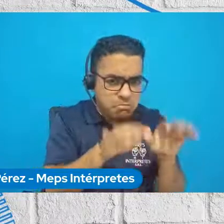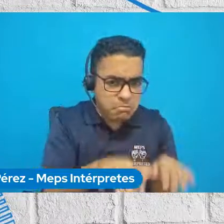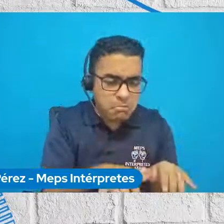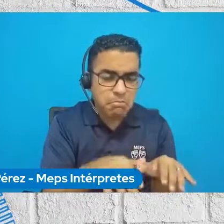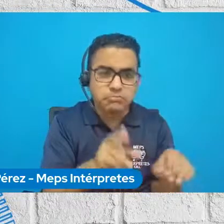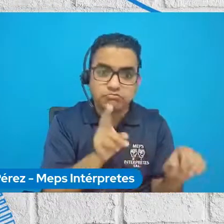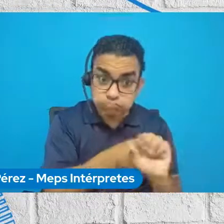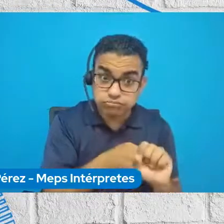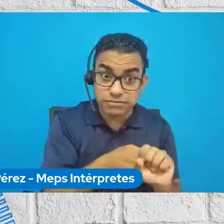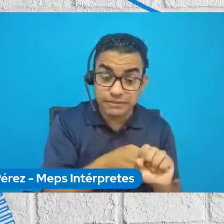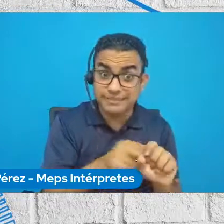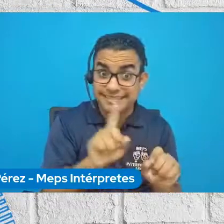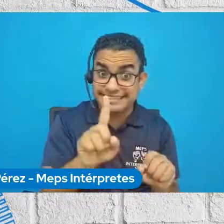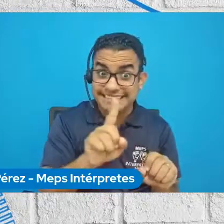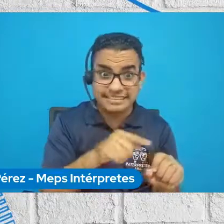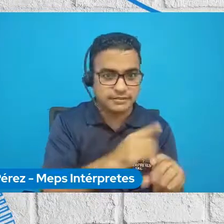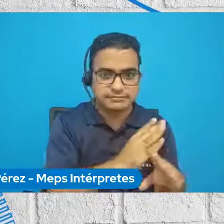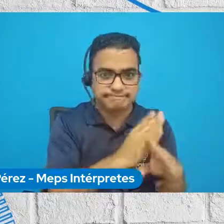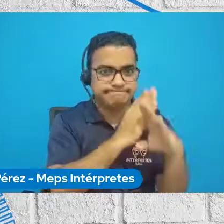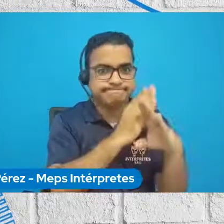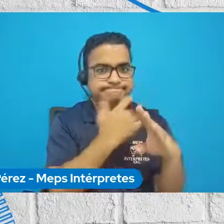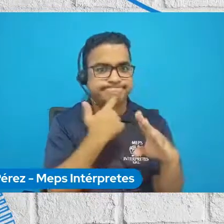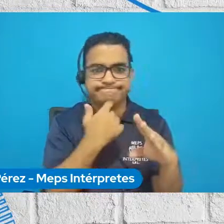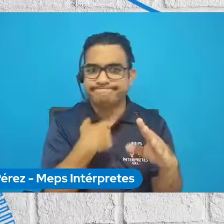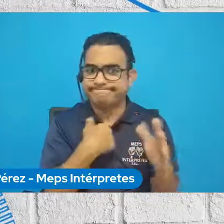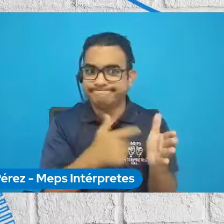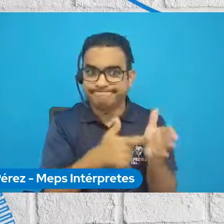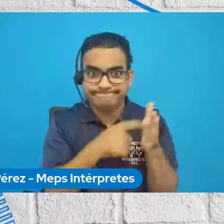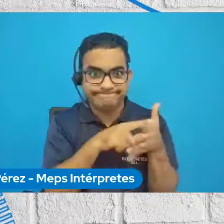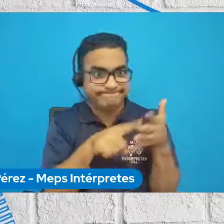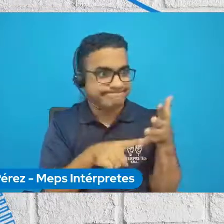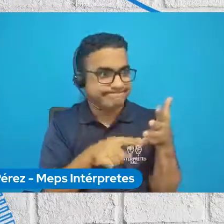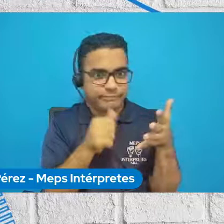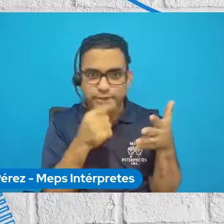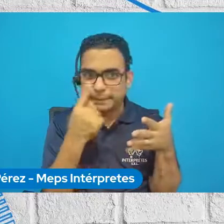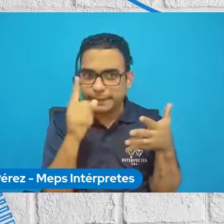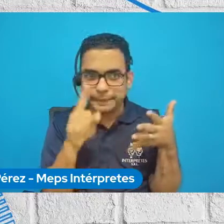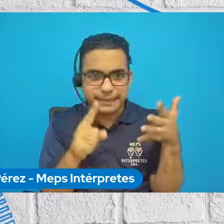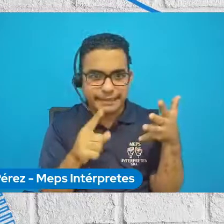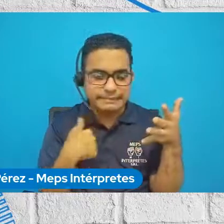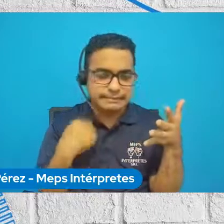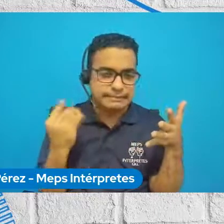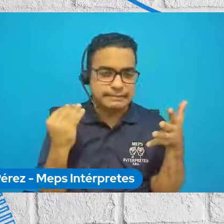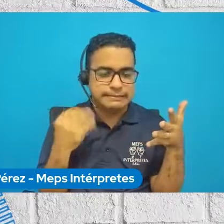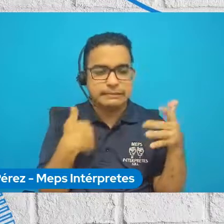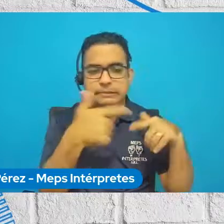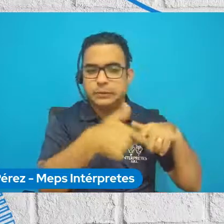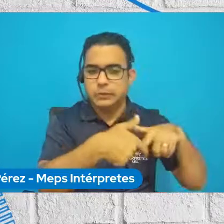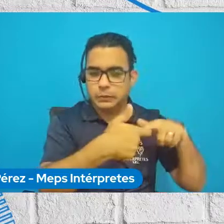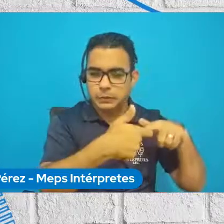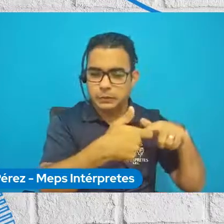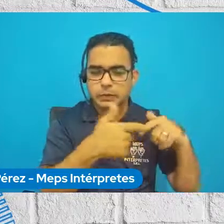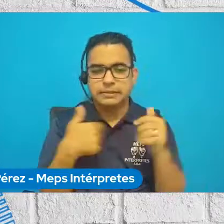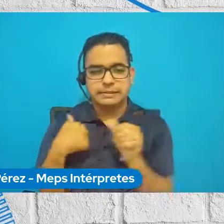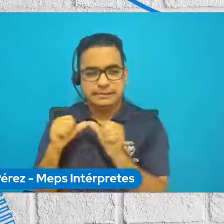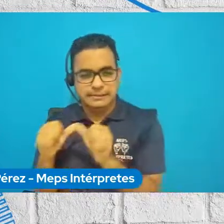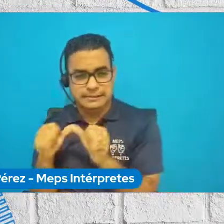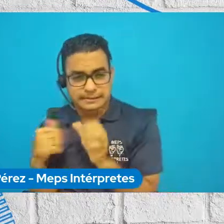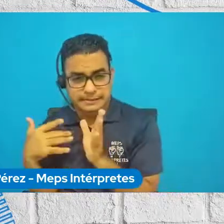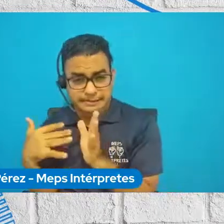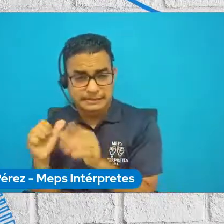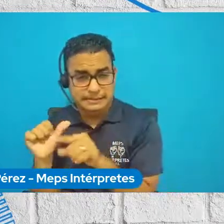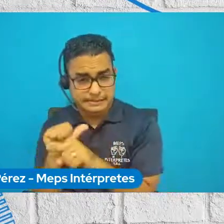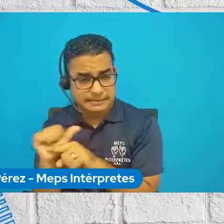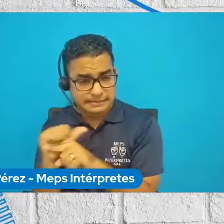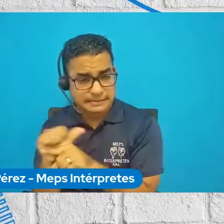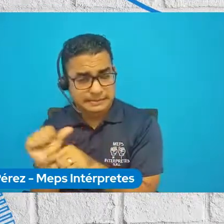Sin embargo, no cumplía con los requisitos que se necesitaba para ser especialista. Por lo que lo dejé en stand-by por un momento. Así que me decidí